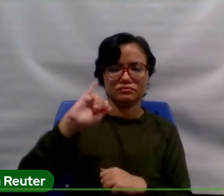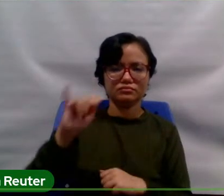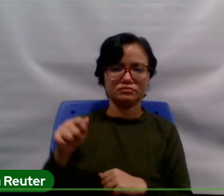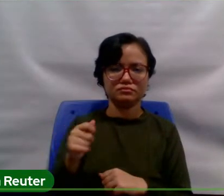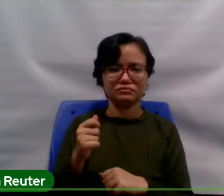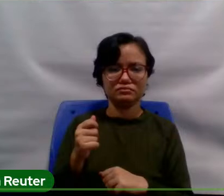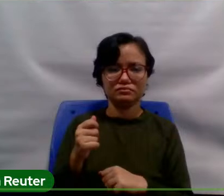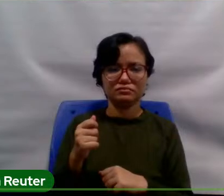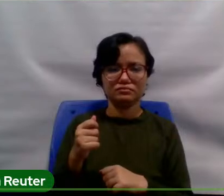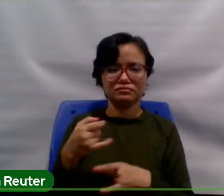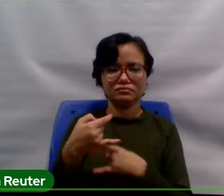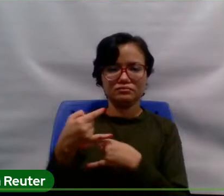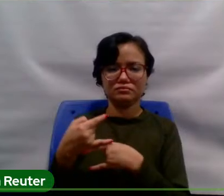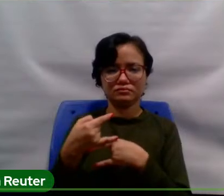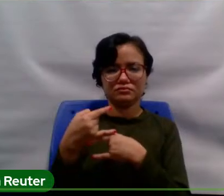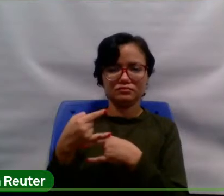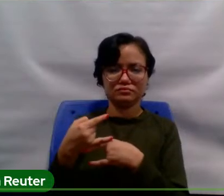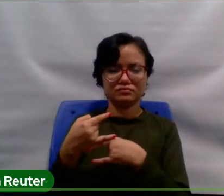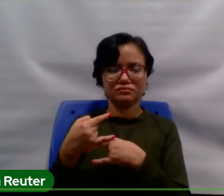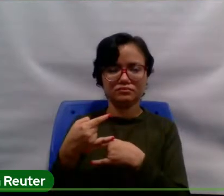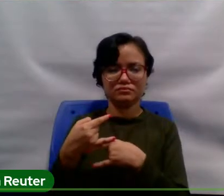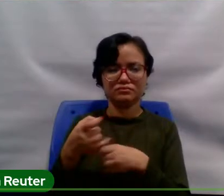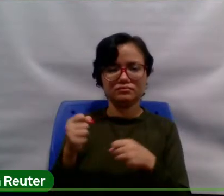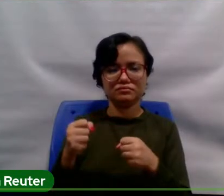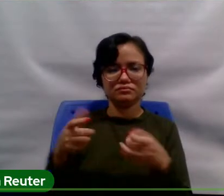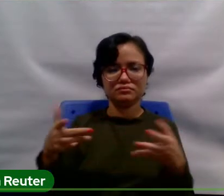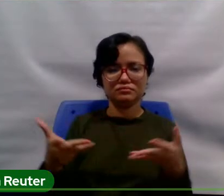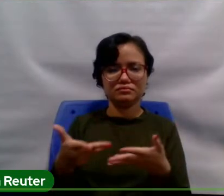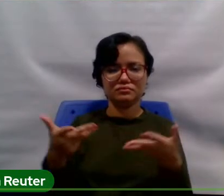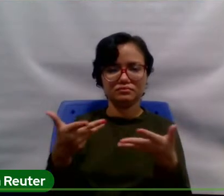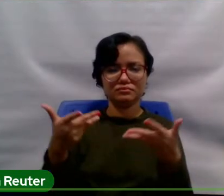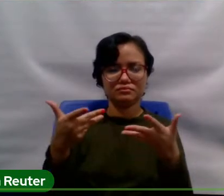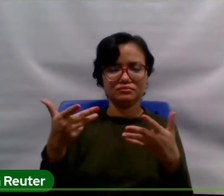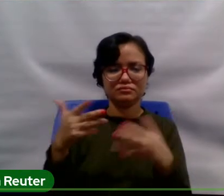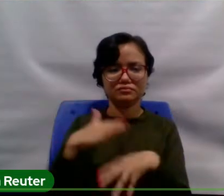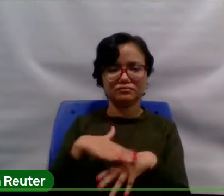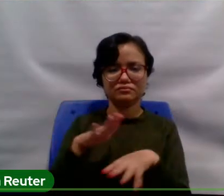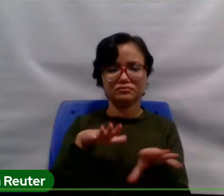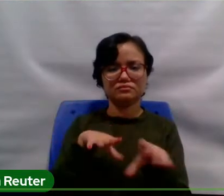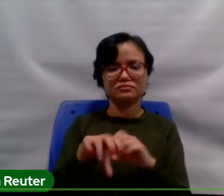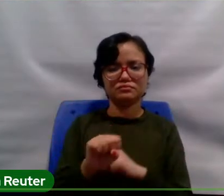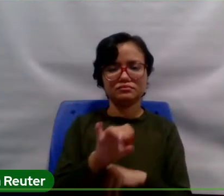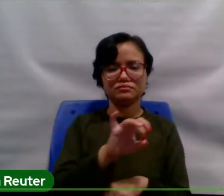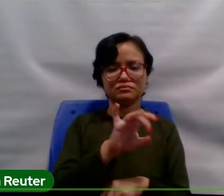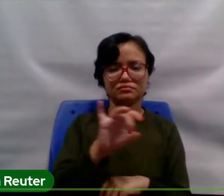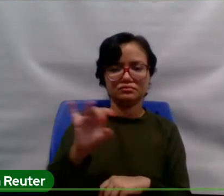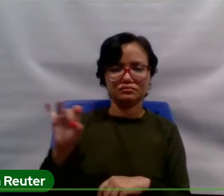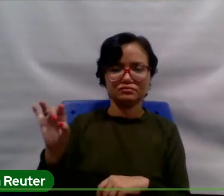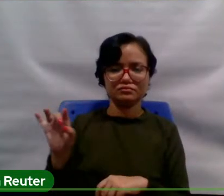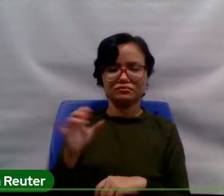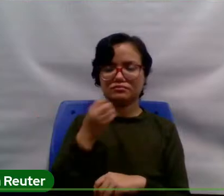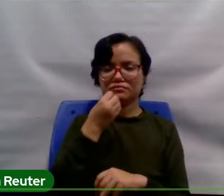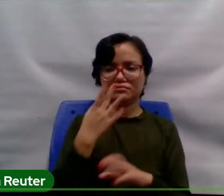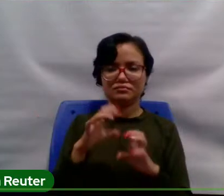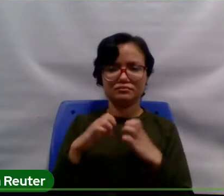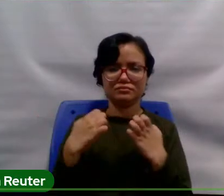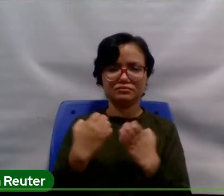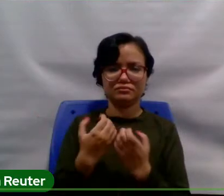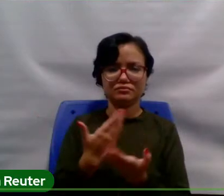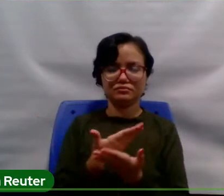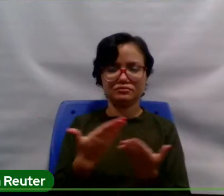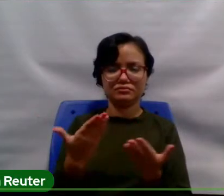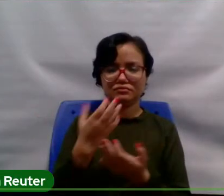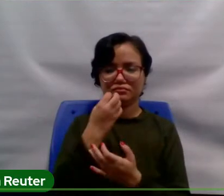que venha enriquecer ainda mais, né? A formação de vocês e tenham um bom evento e uma boa